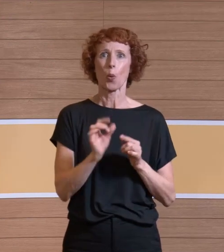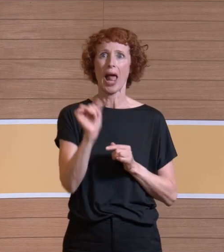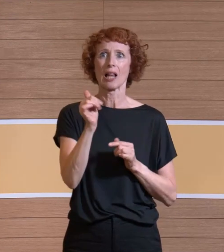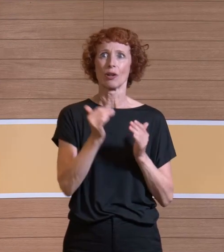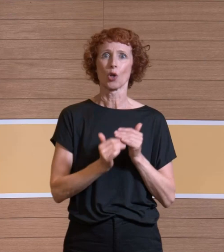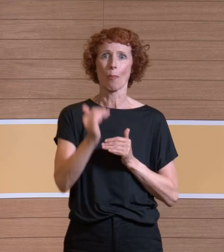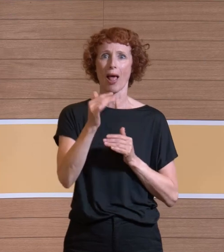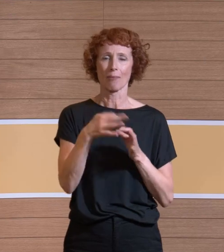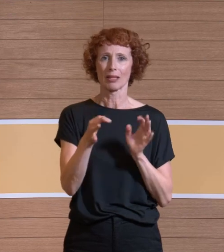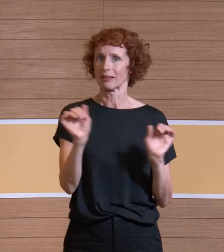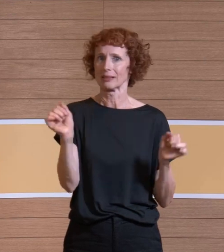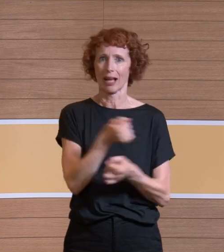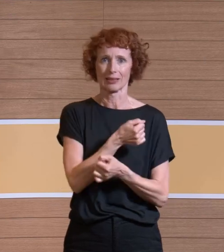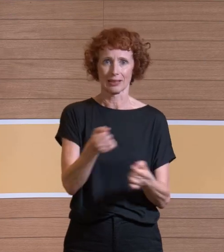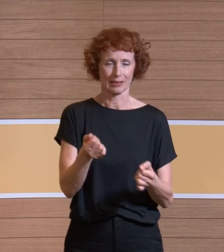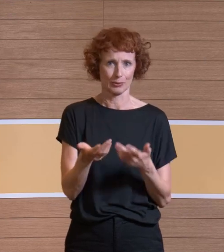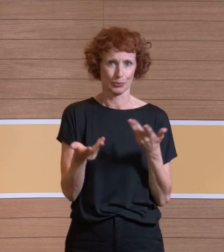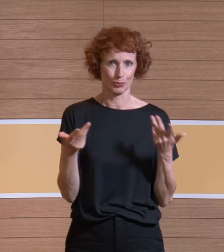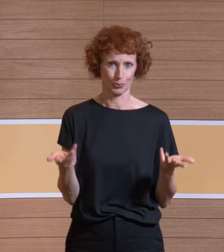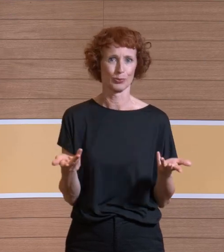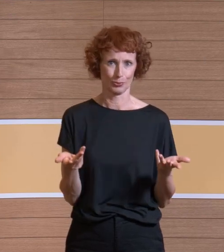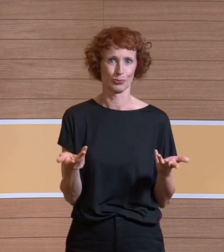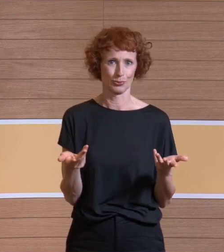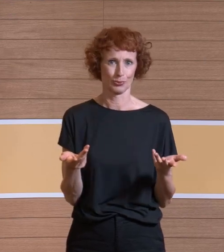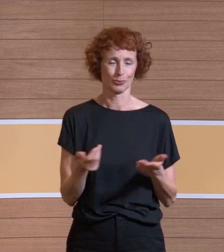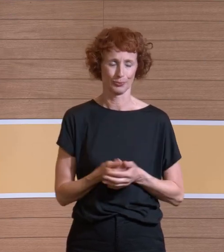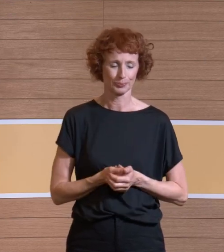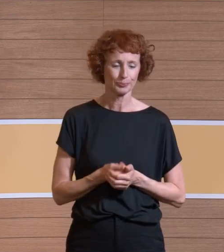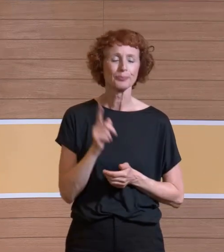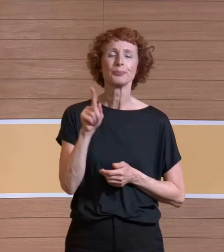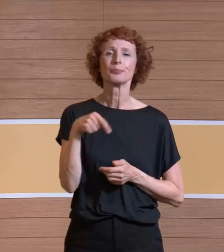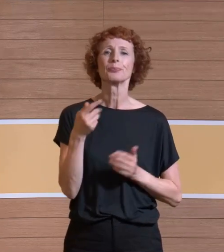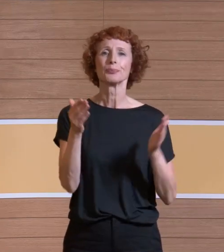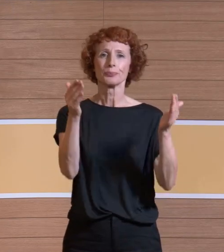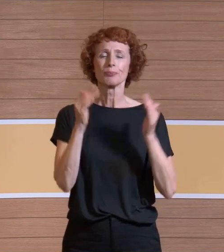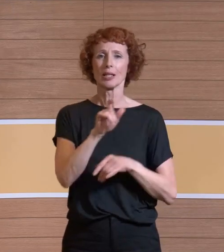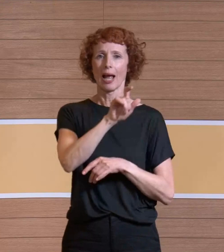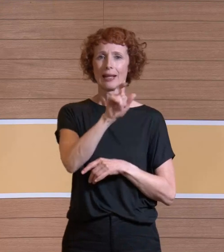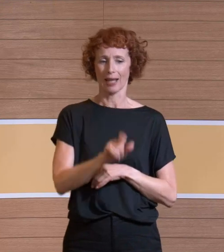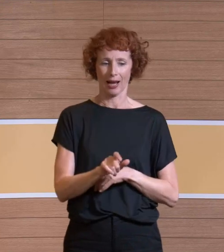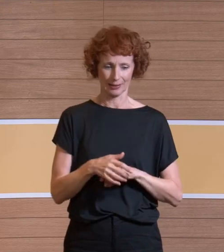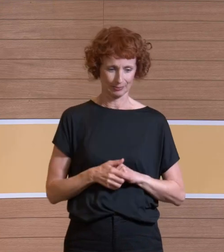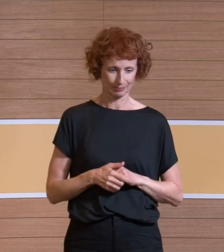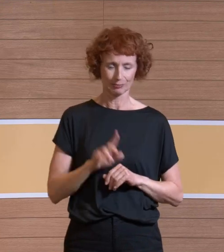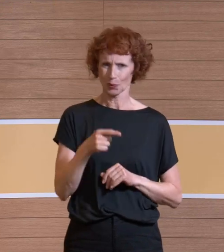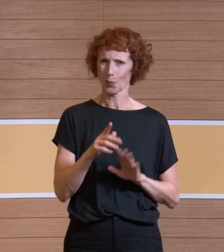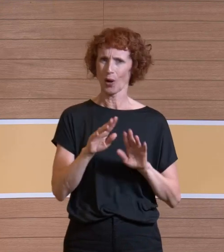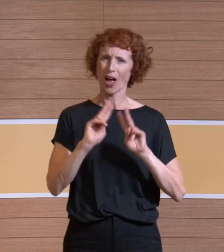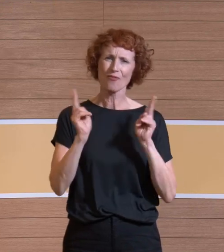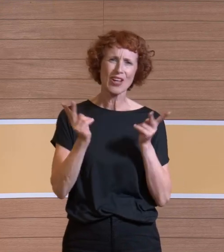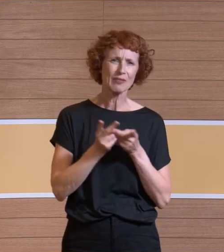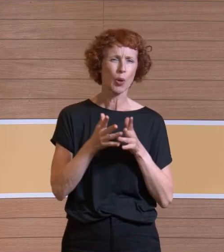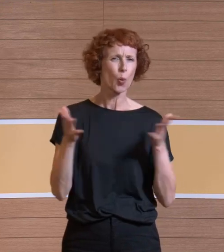Ja, das ist nochmal ein ganz wesentlicher Punkt für das Weile. Ja, genau. Danach hat aus Italien, also es gibt weltweit eine riesige